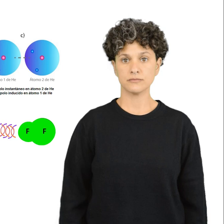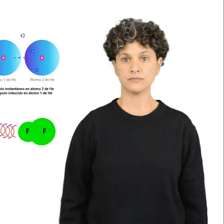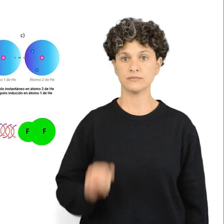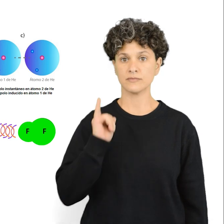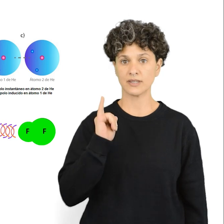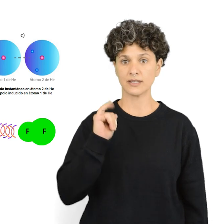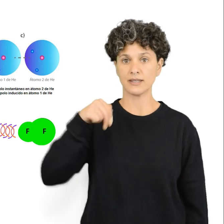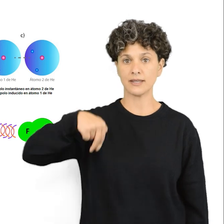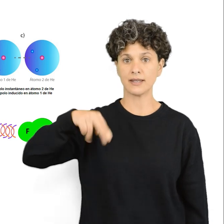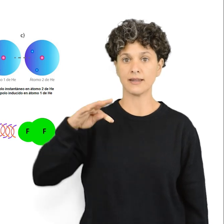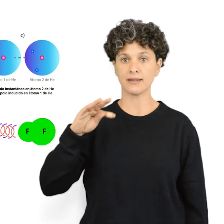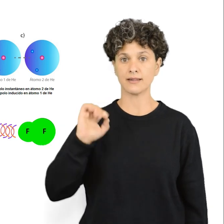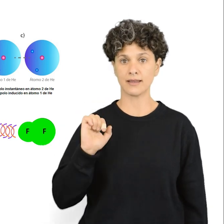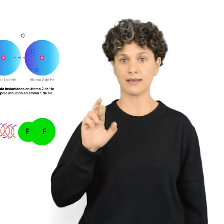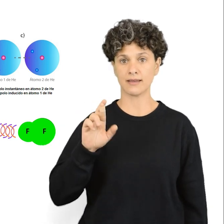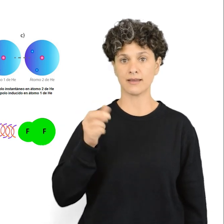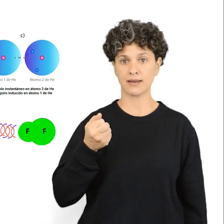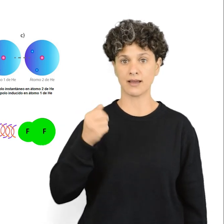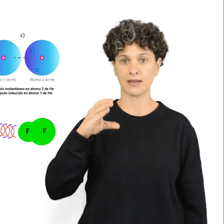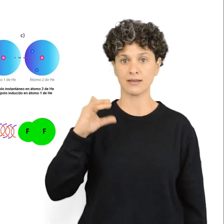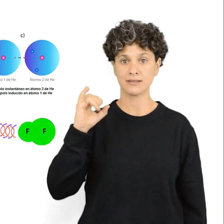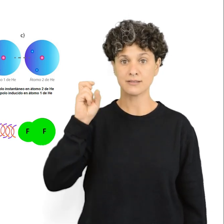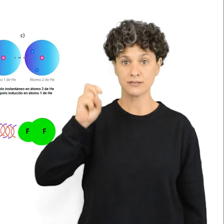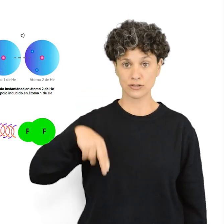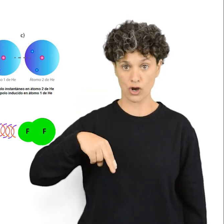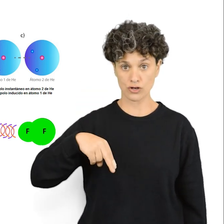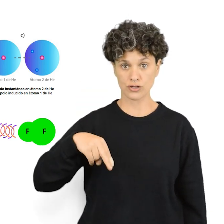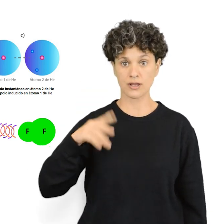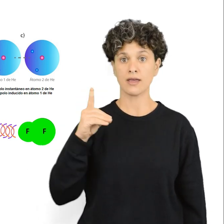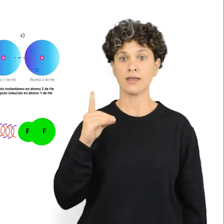Interacción dipolo instantáneo, dipolo inducido, fuerzas de London.